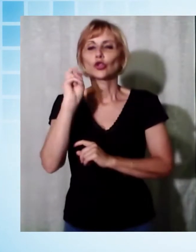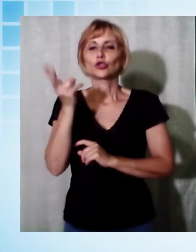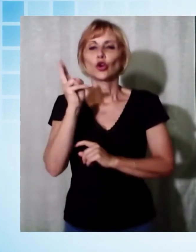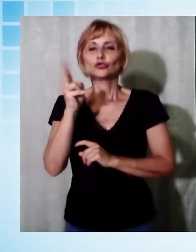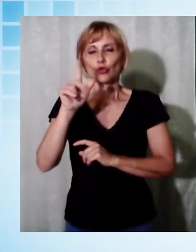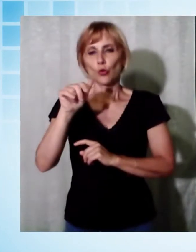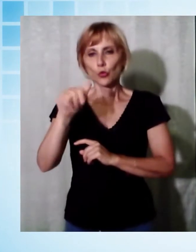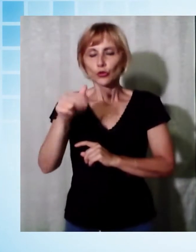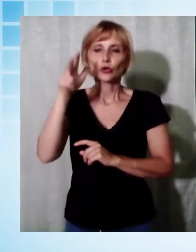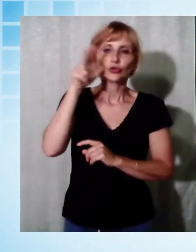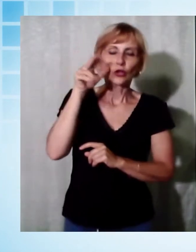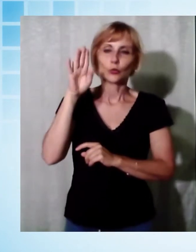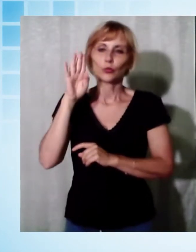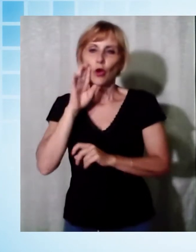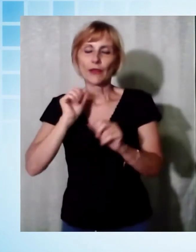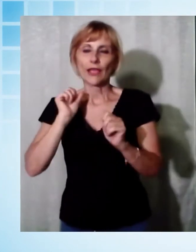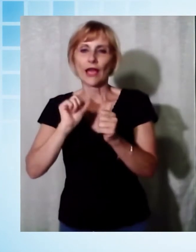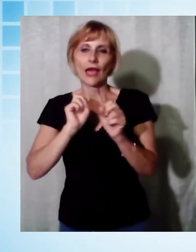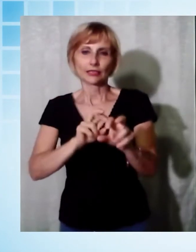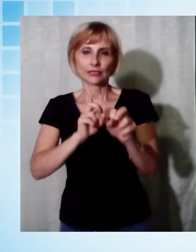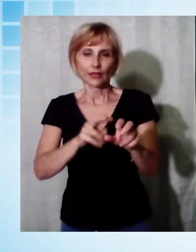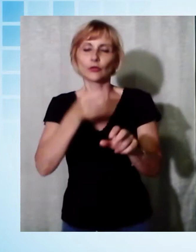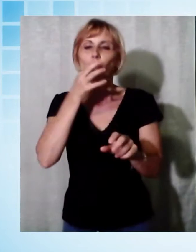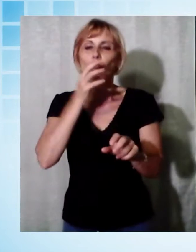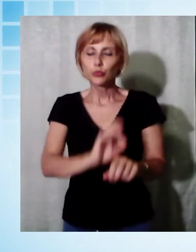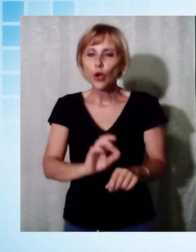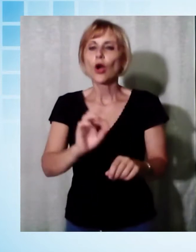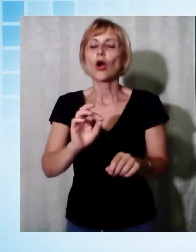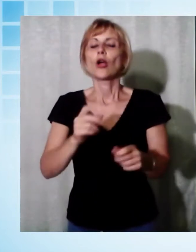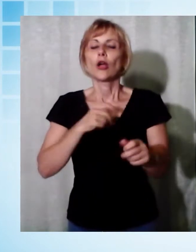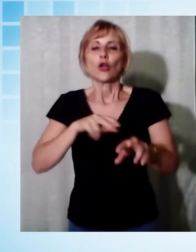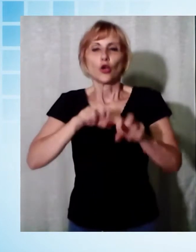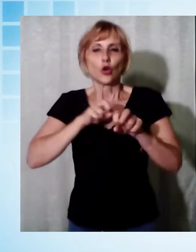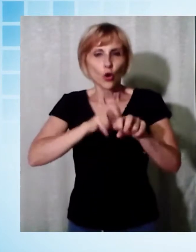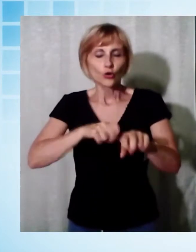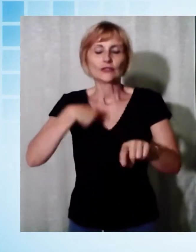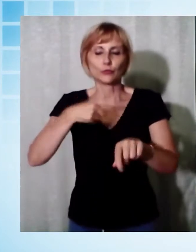atlete potranno salire individualmente dotati di GPS che segnerà il tempo.